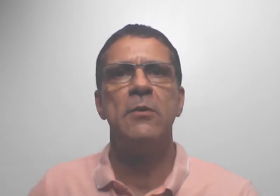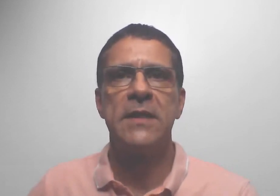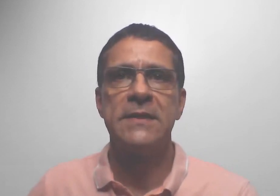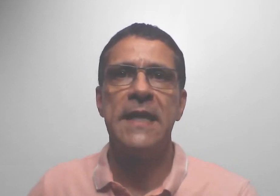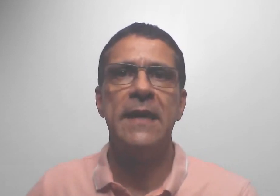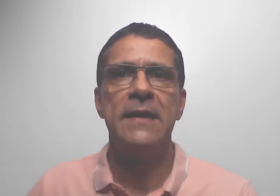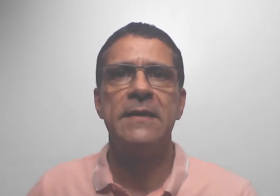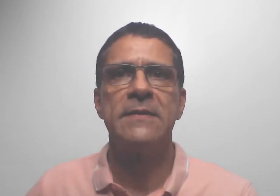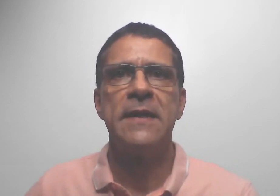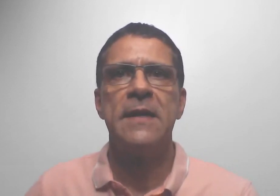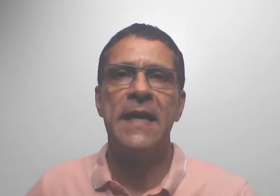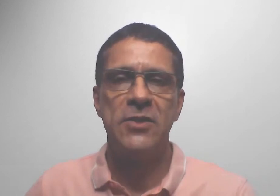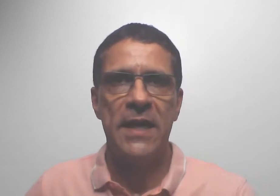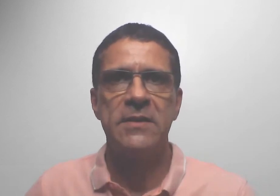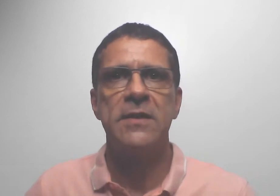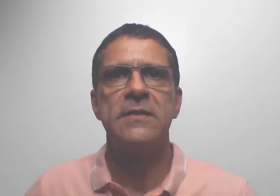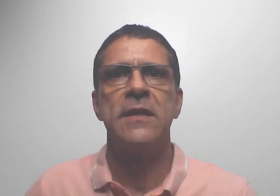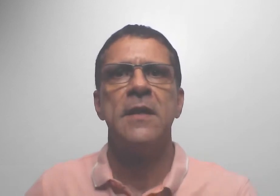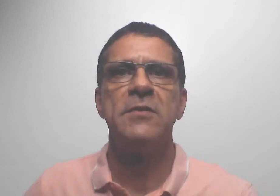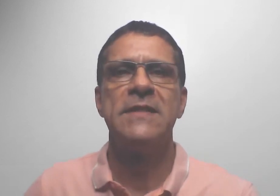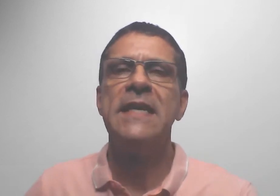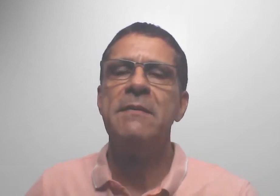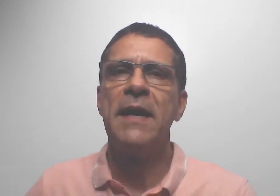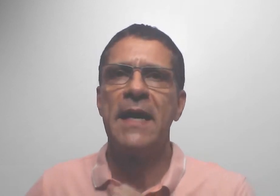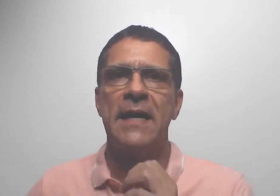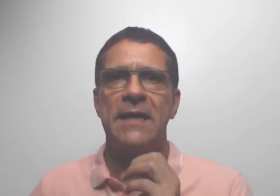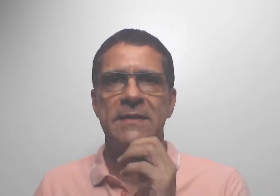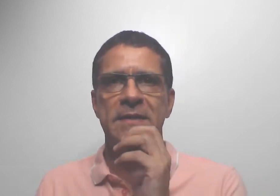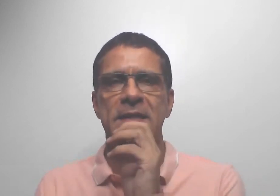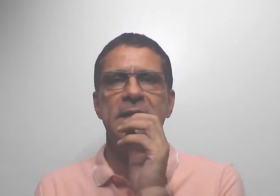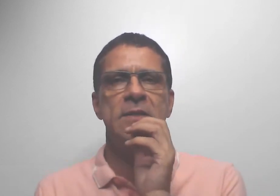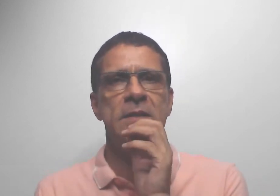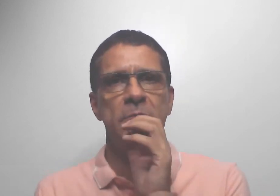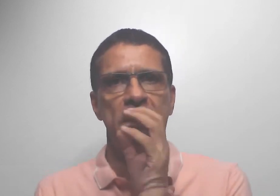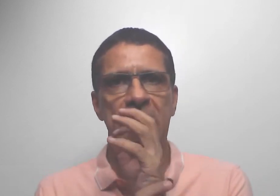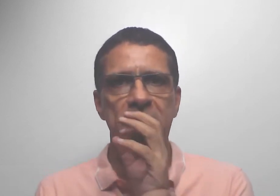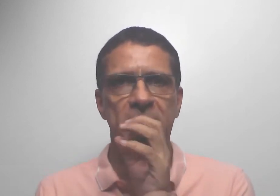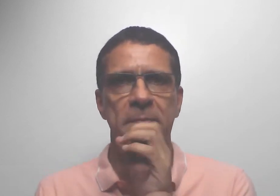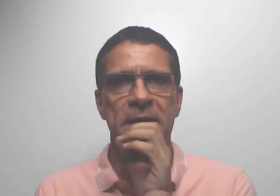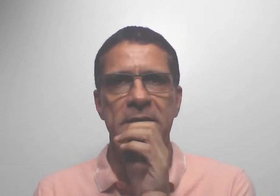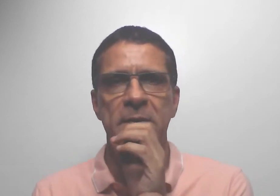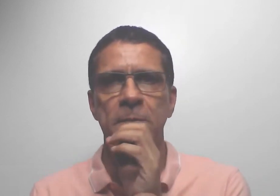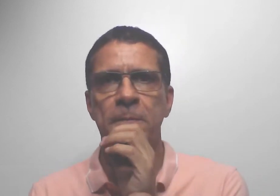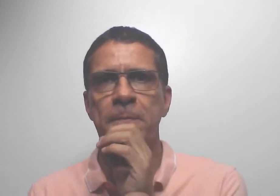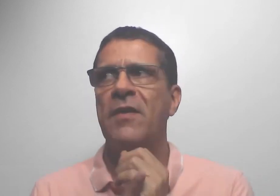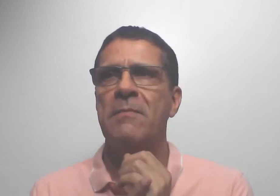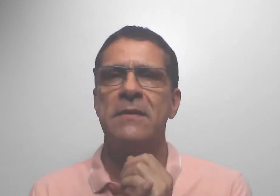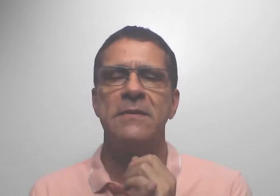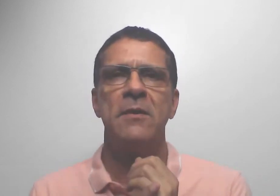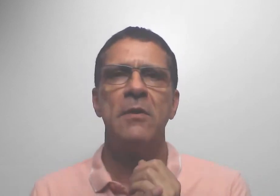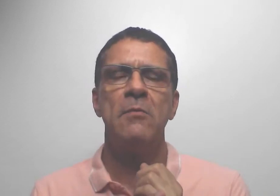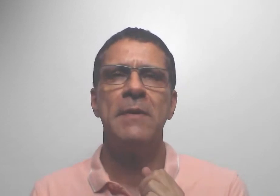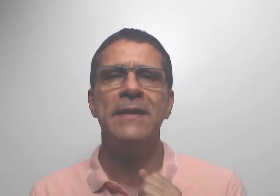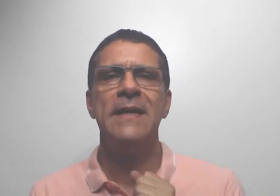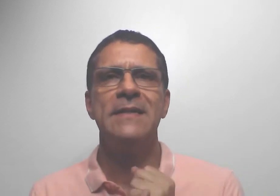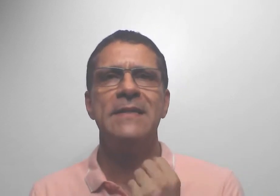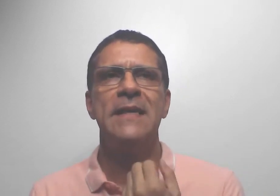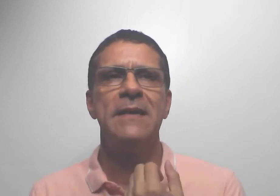usar outras técnicas energéticas para você liberar essas energias. Porque a inflamação, a inflamação é uma energia